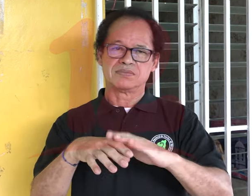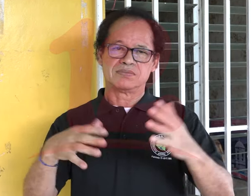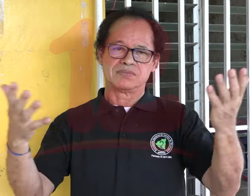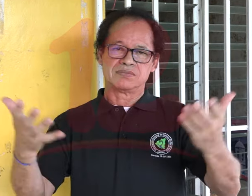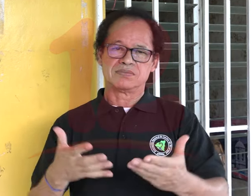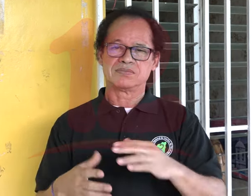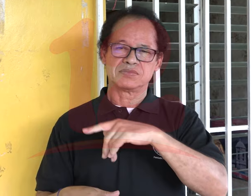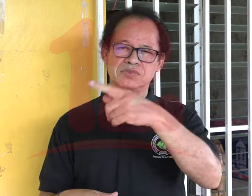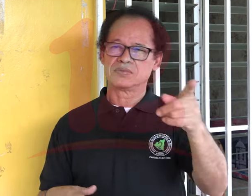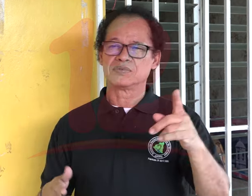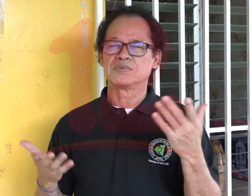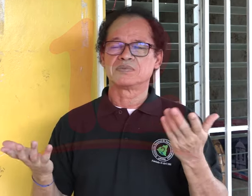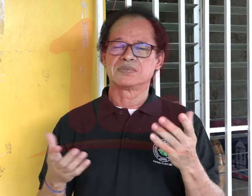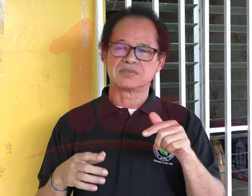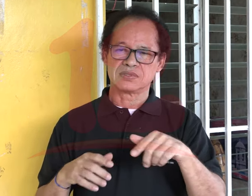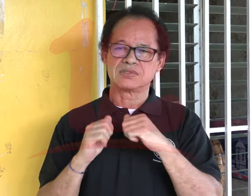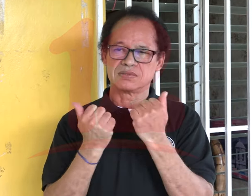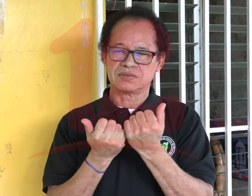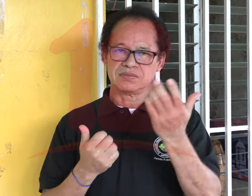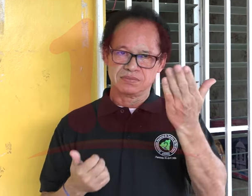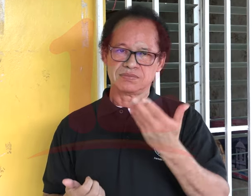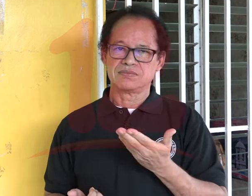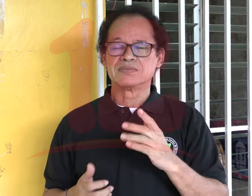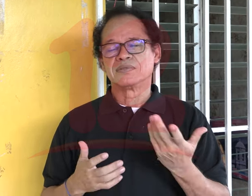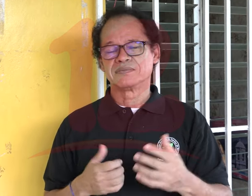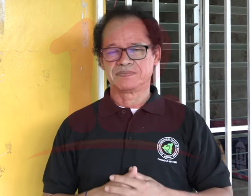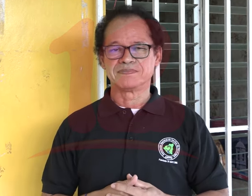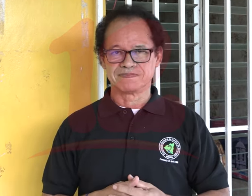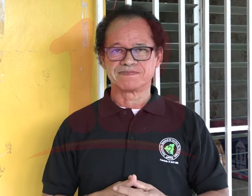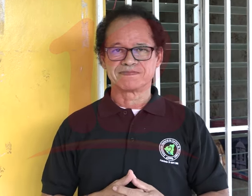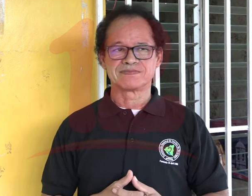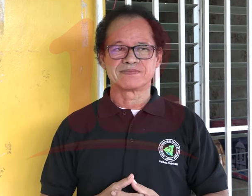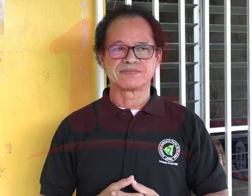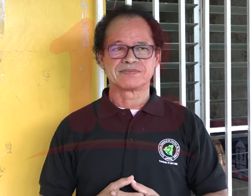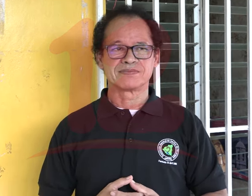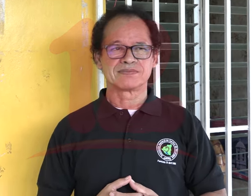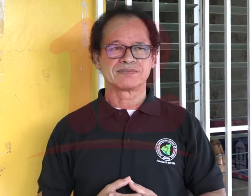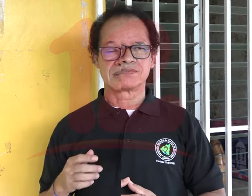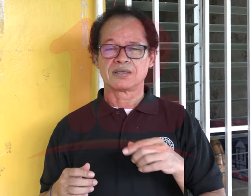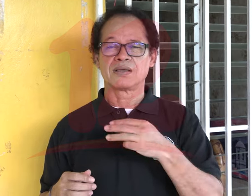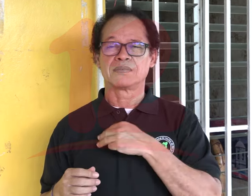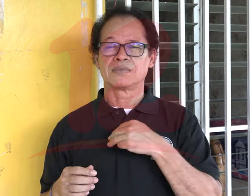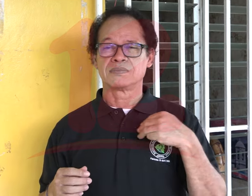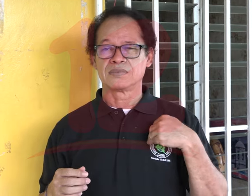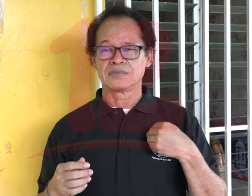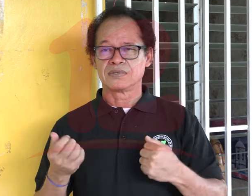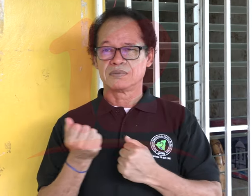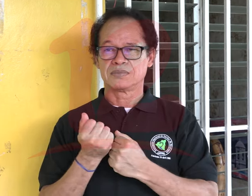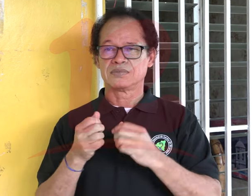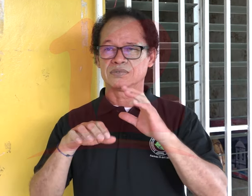y de igual manera todo lo que se refiere a vocabulario del uso diario. Bueno, nuestra